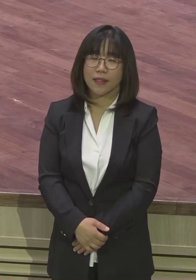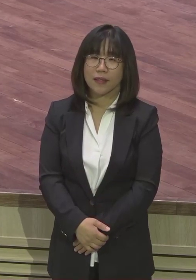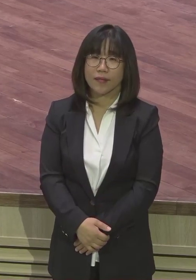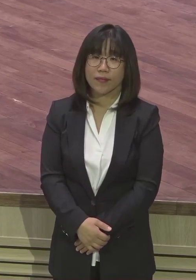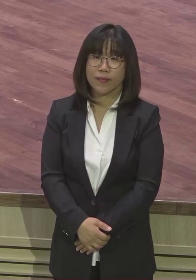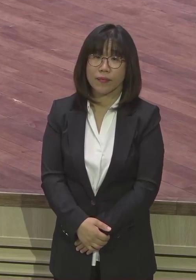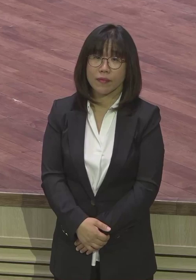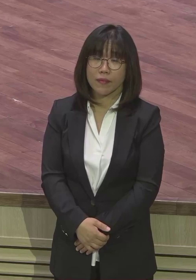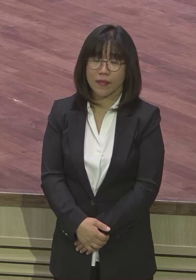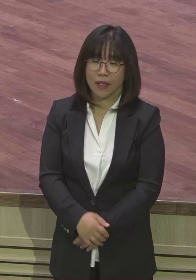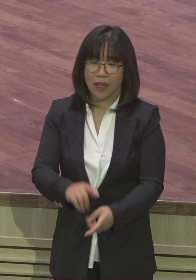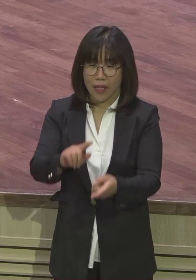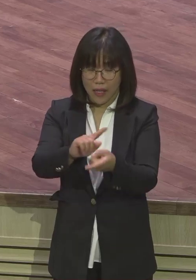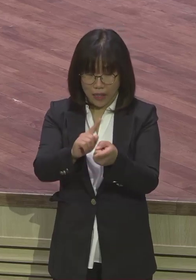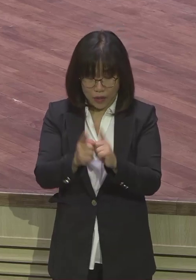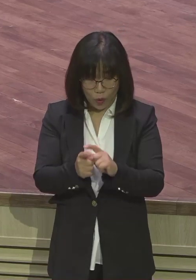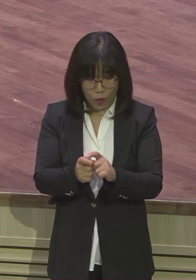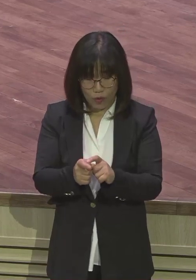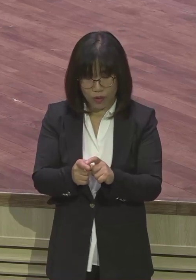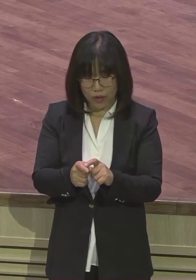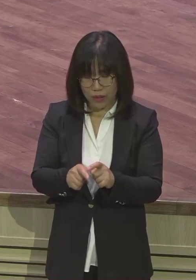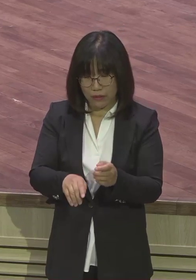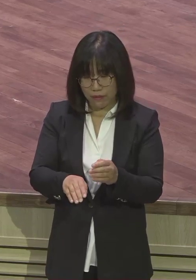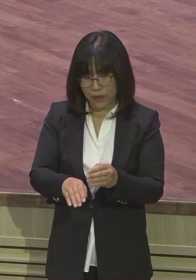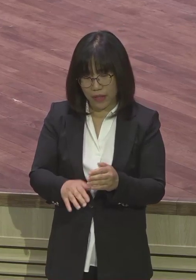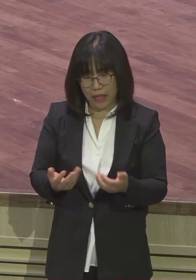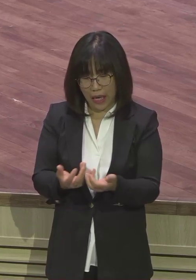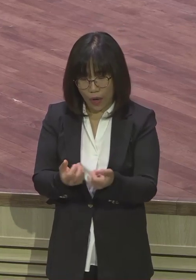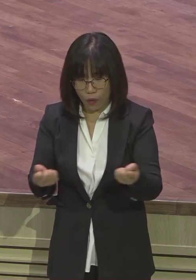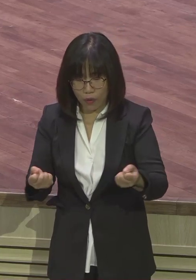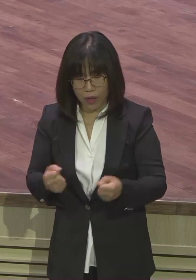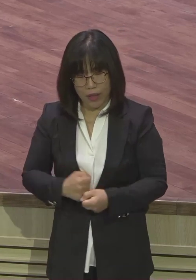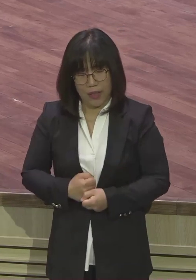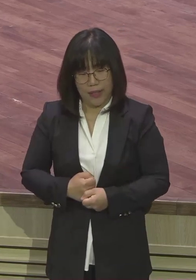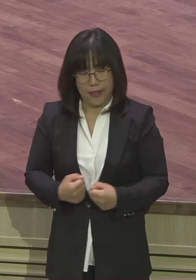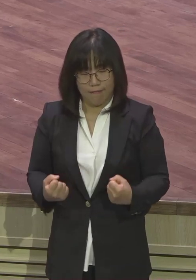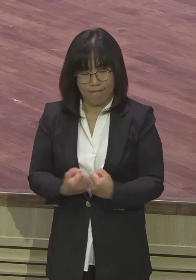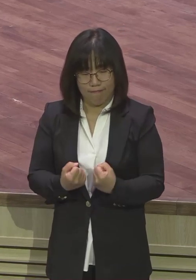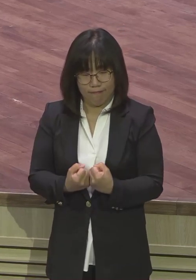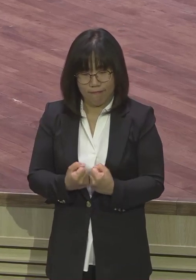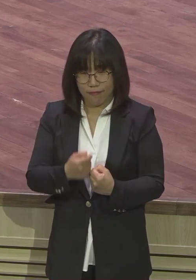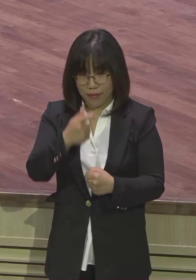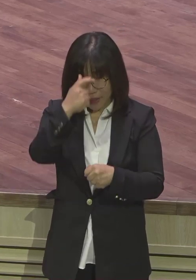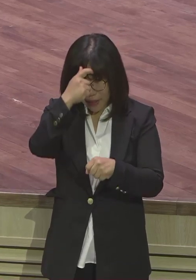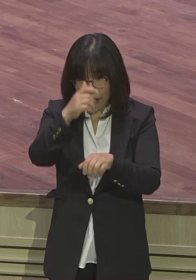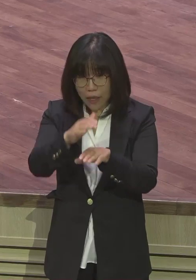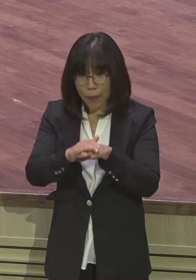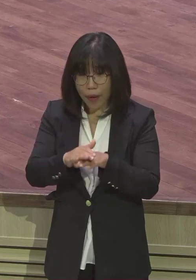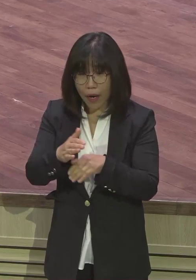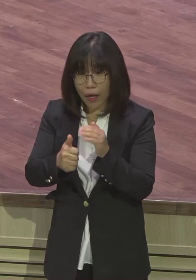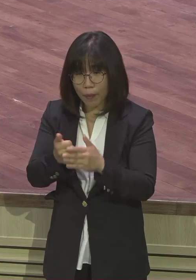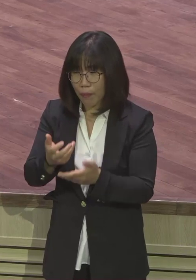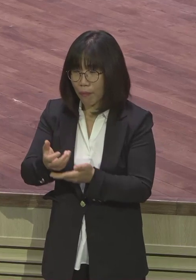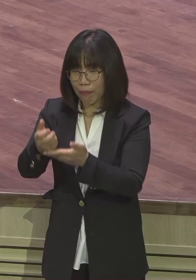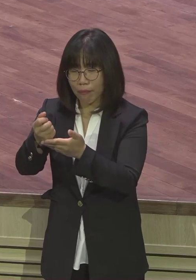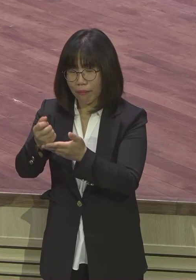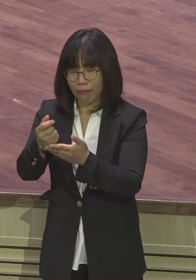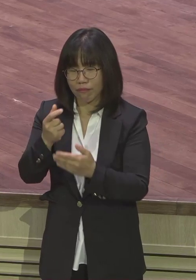아래층 위층에서 서로 싸우면서 예배 드린다고. 하나님은 안 받아요. 말짱 안 받습니다. 그거 하나도.